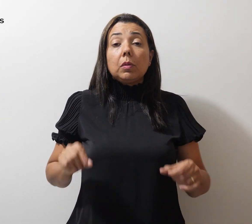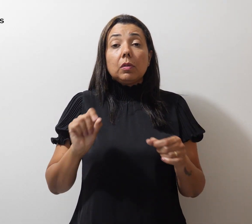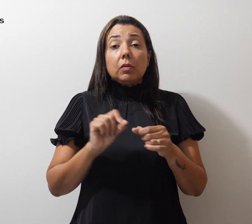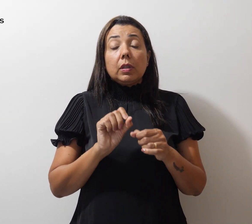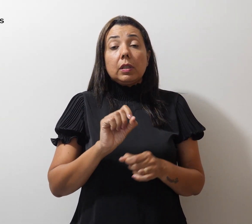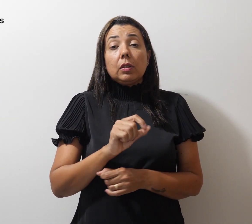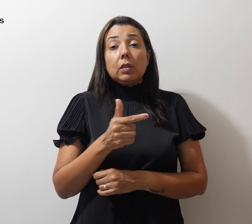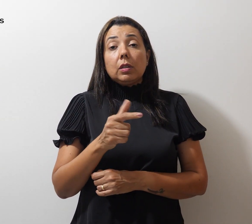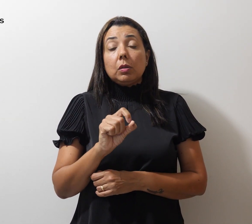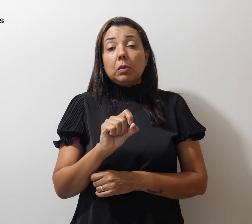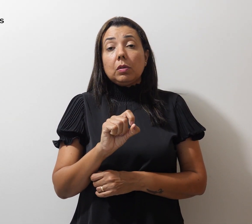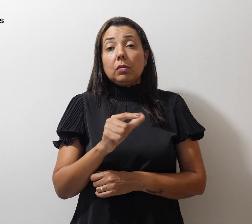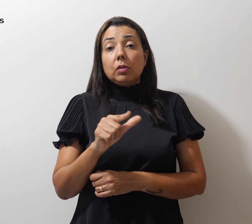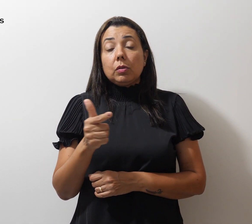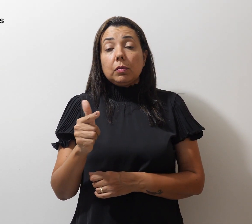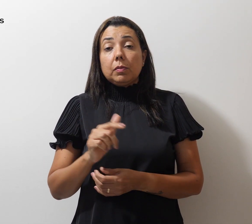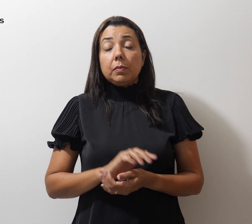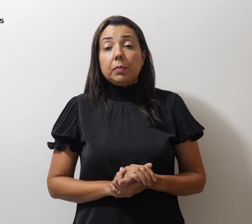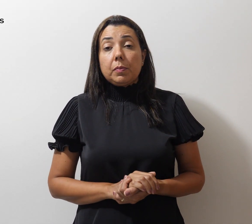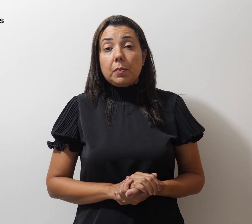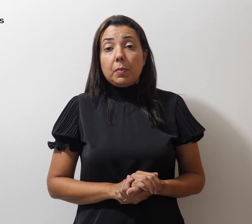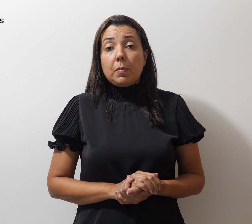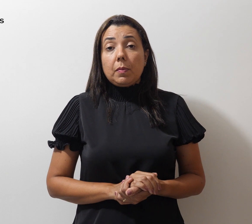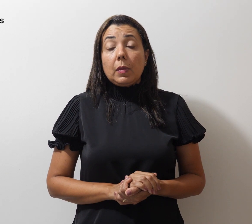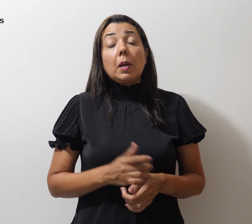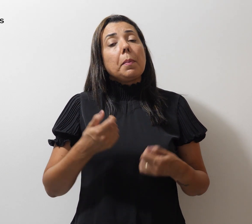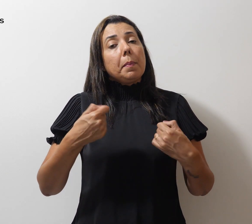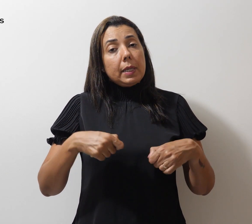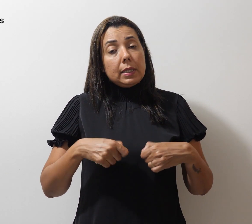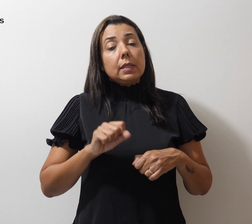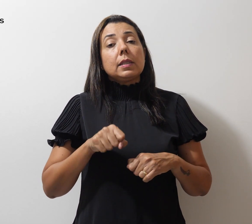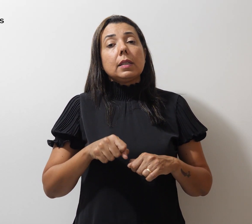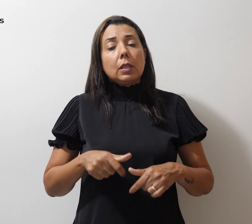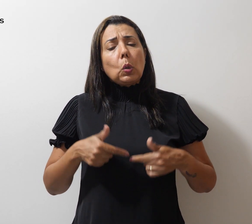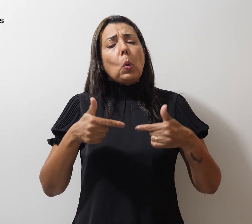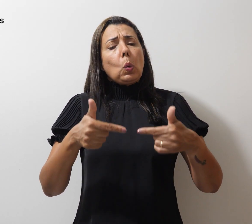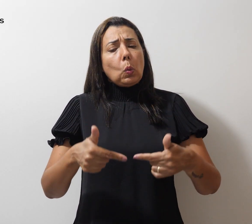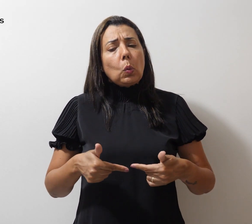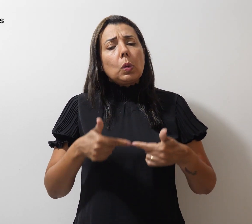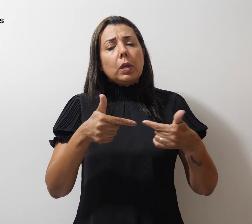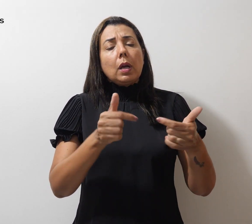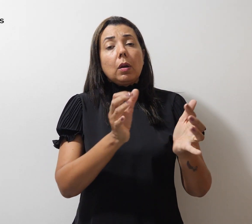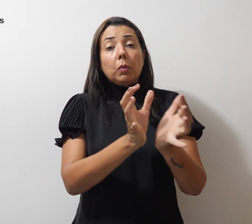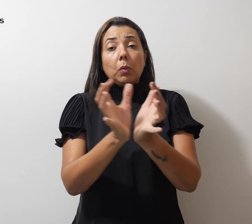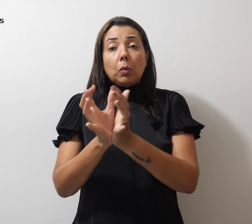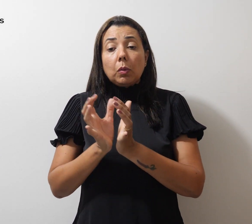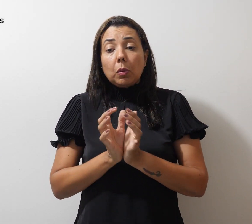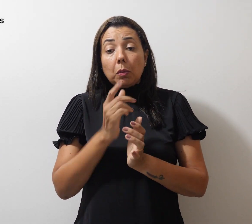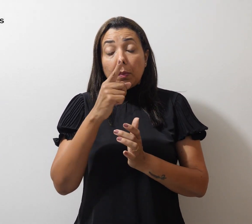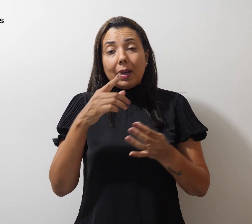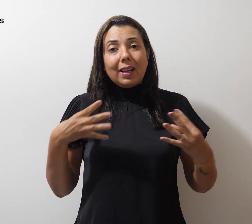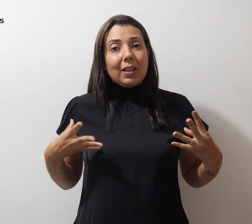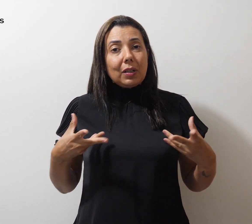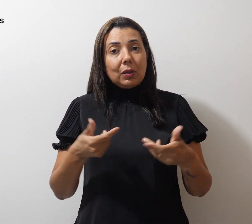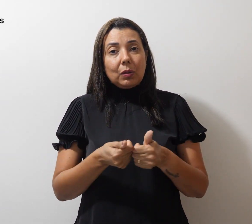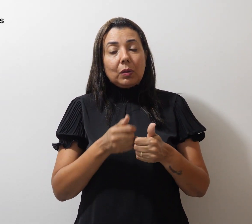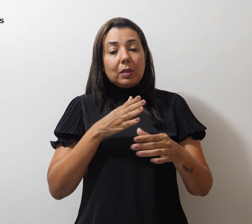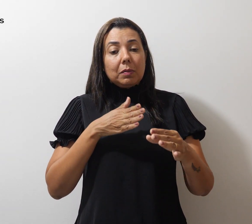2022. Precisamos lutar coletivamente para que todos os aprovados